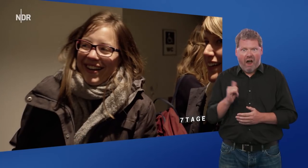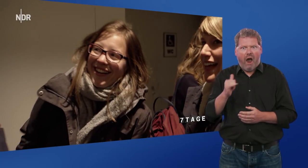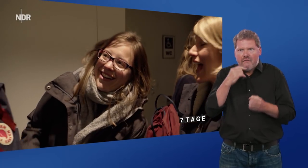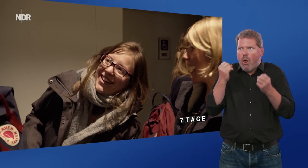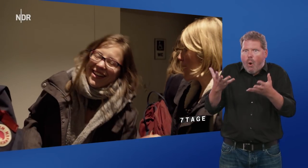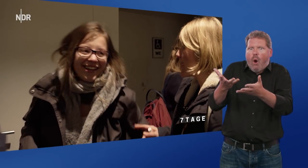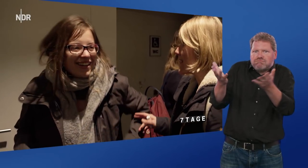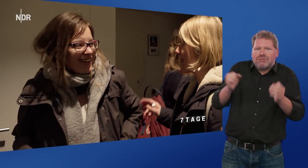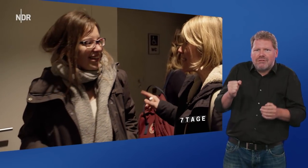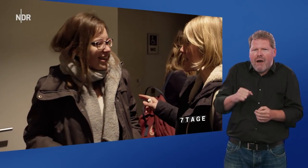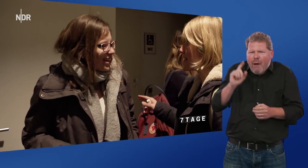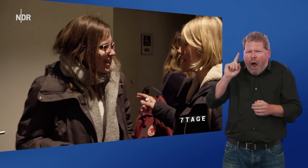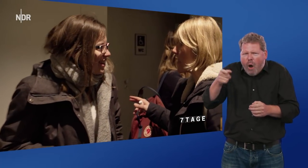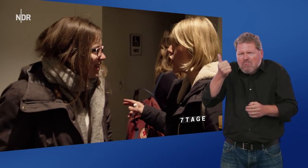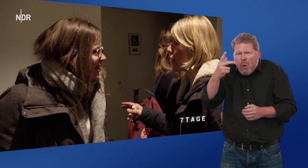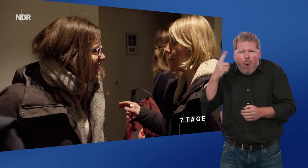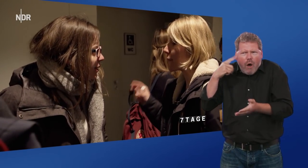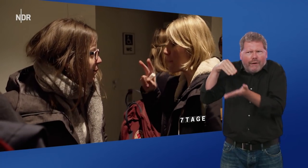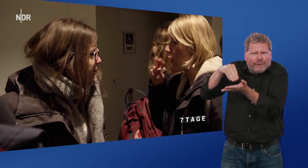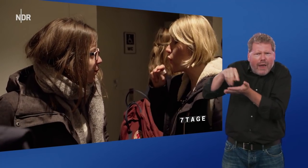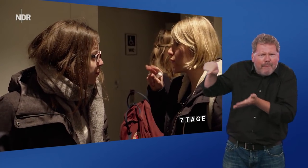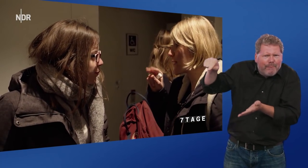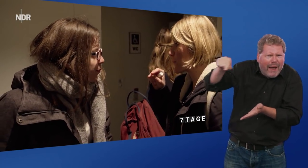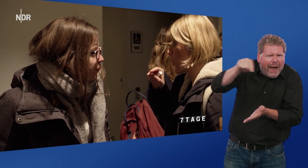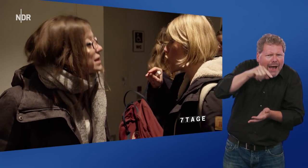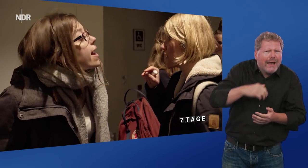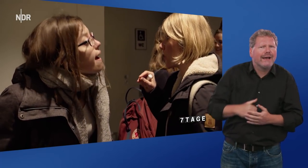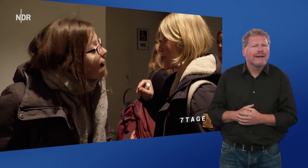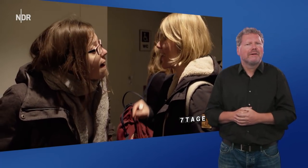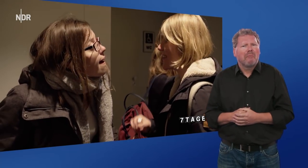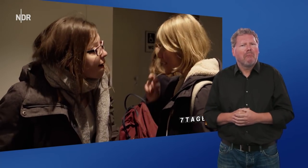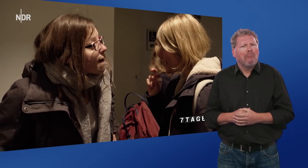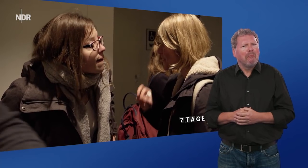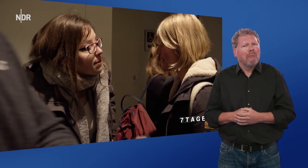Aber es sind auch ein paar hörende Leute da, ziemlich cool.